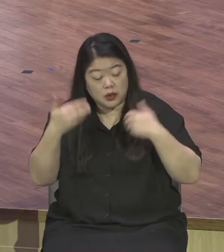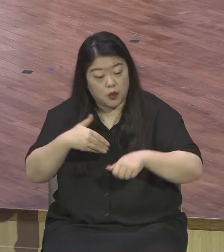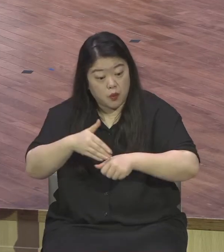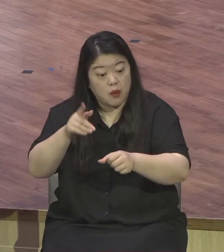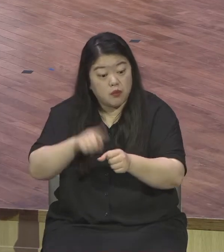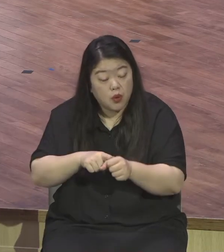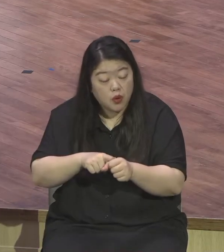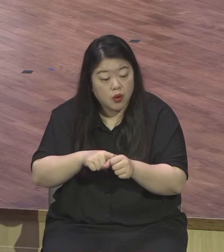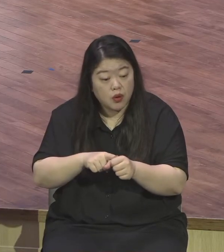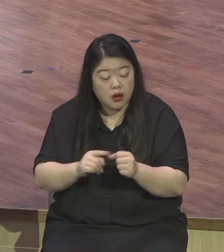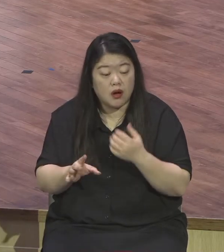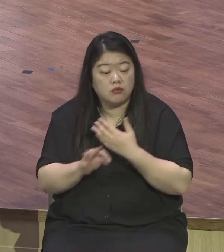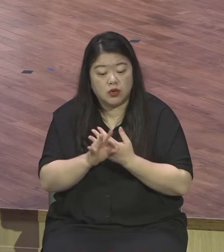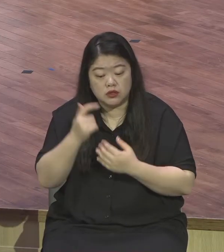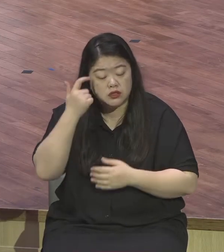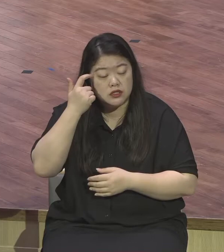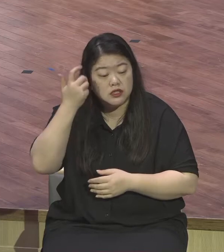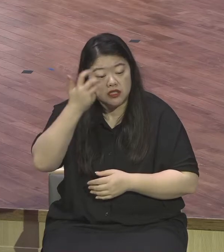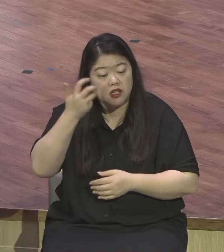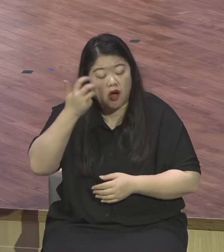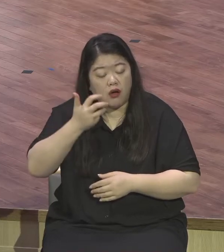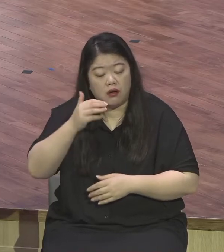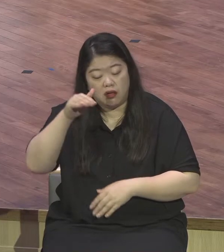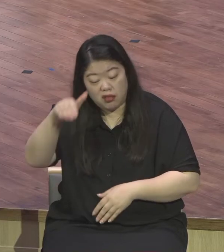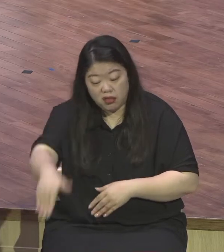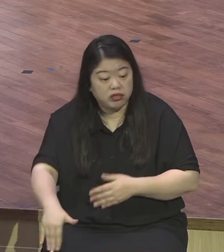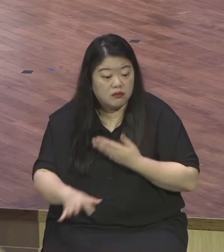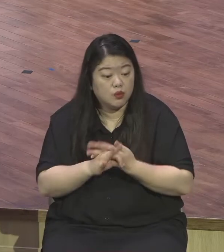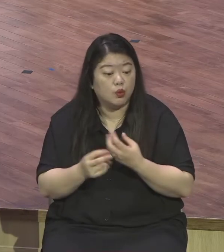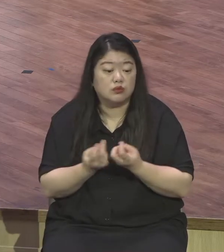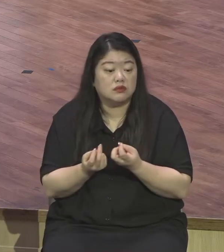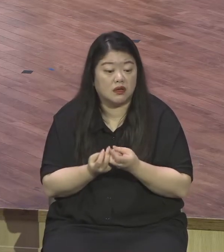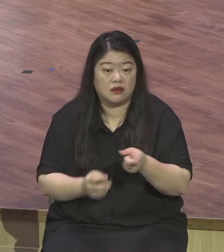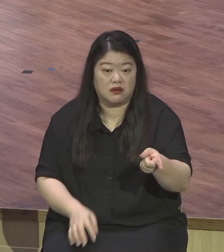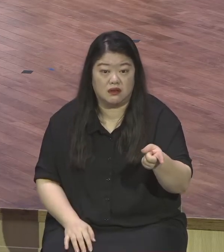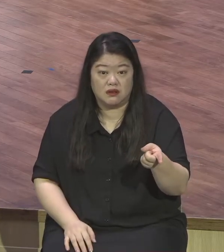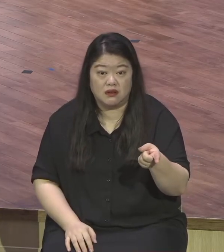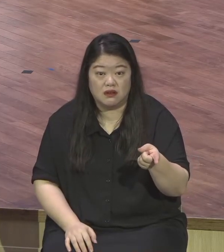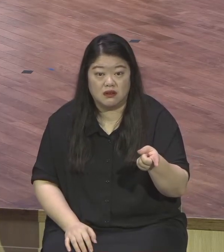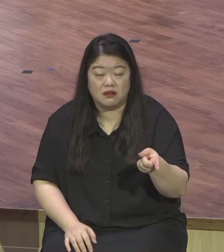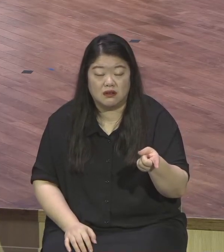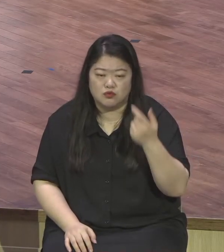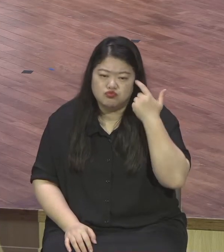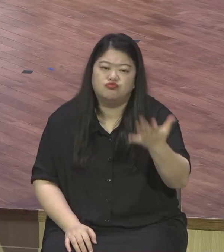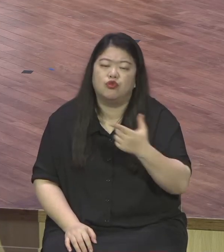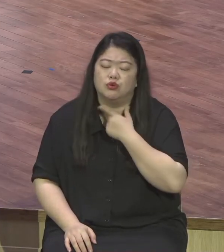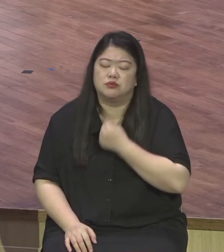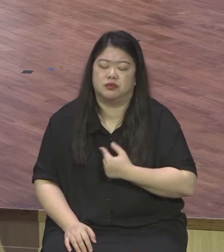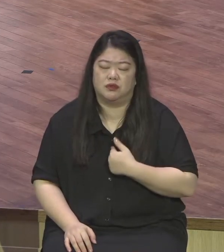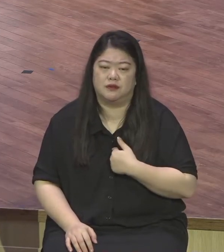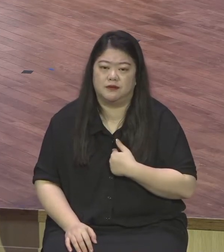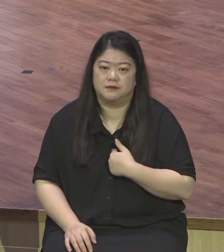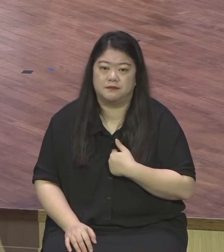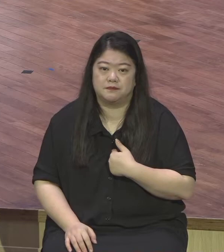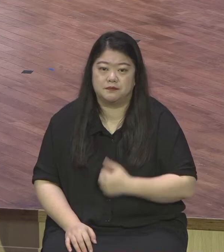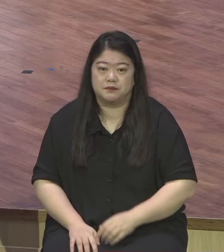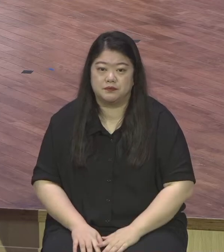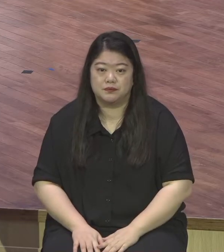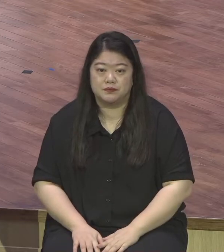영적으로 상태에 따라서 움직일 텐데 별 탈단하고 판단할 텐데 우선 되게 영혼이 잘 돼야 되는데